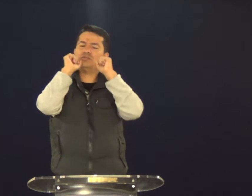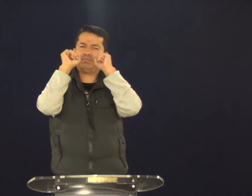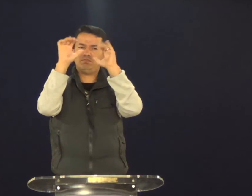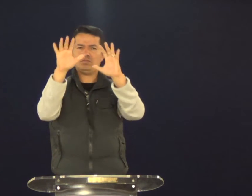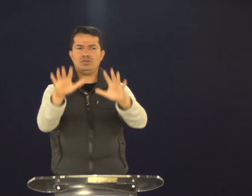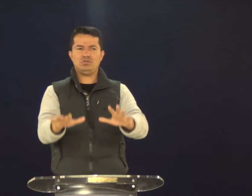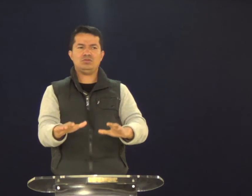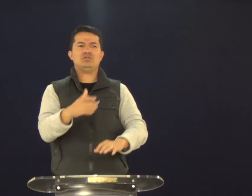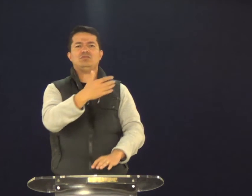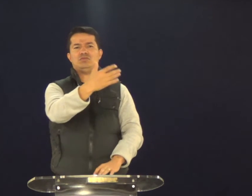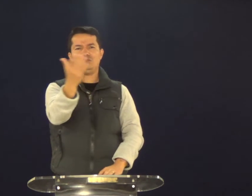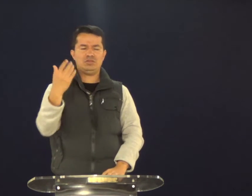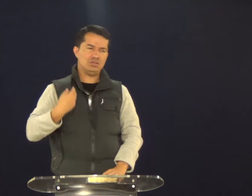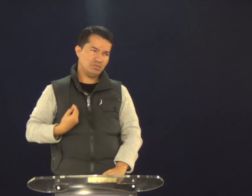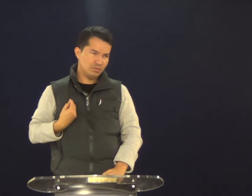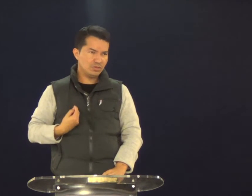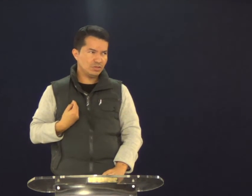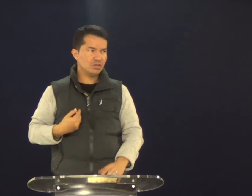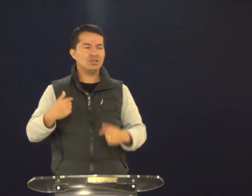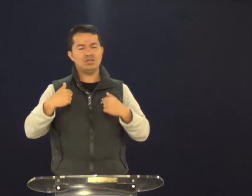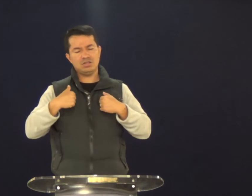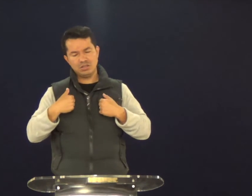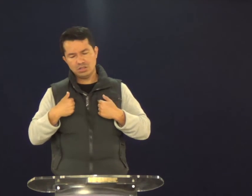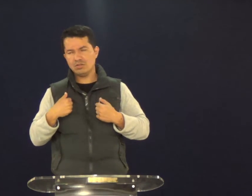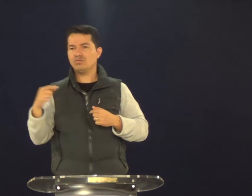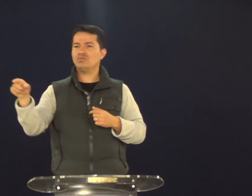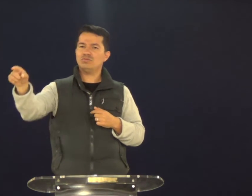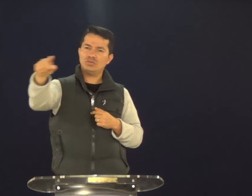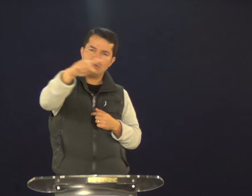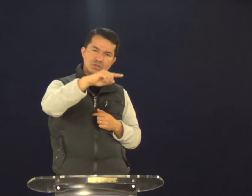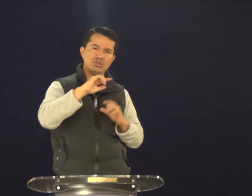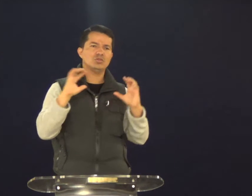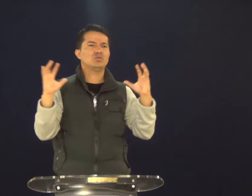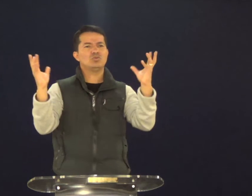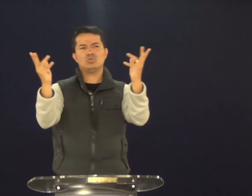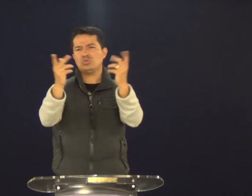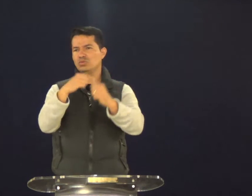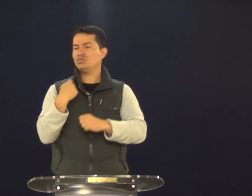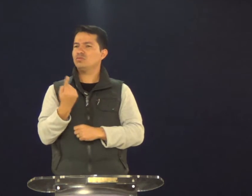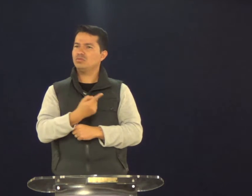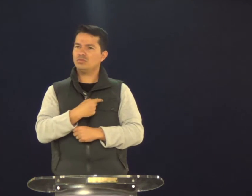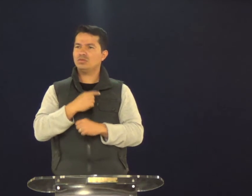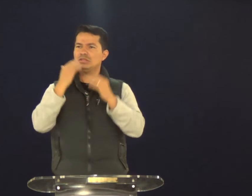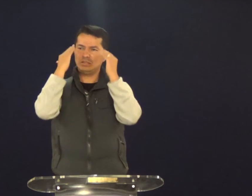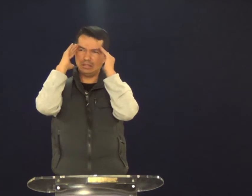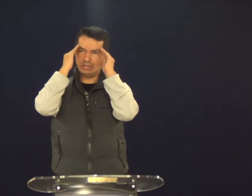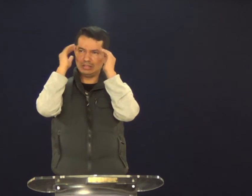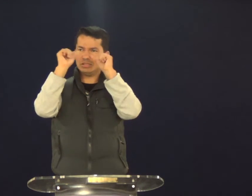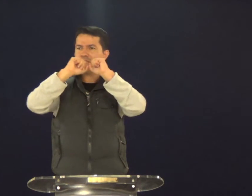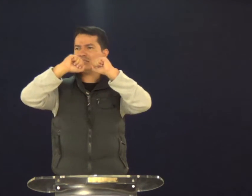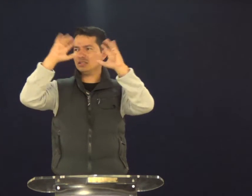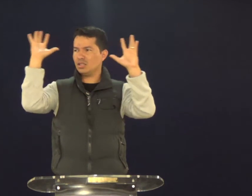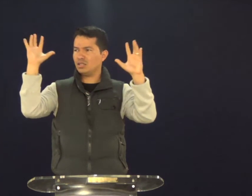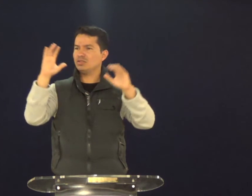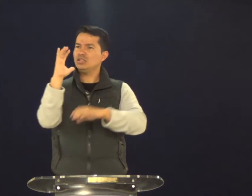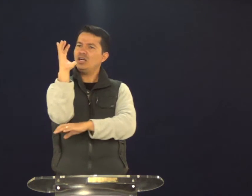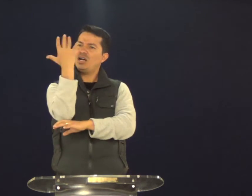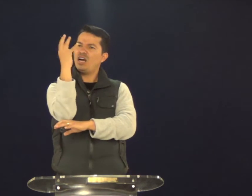pedindo a Deus que abençoe a sua vida. Eu e você. Todos nós precisamos entender isso